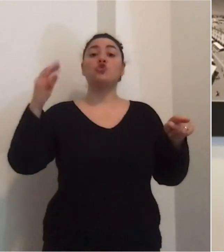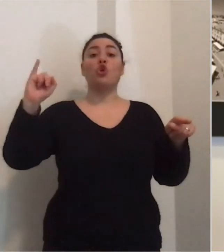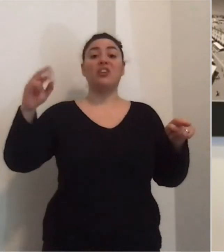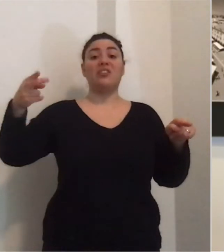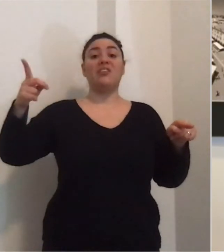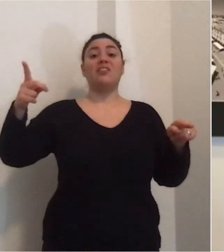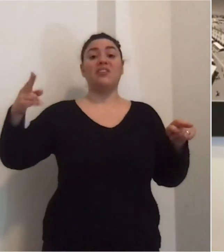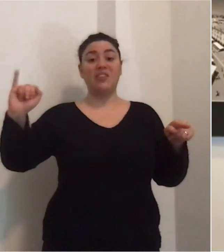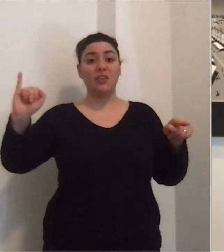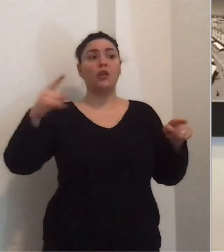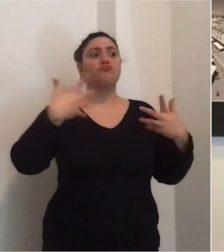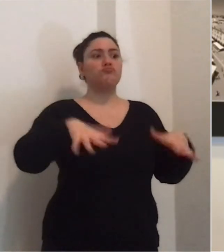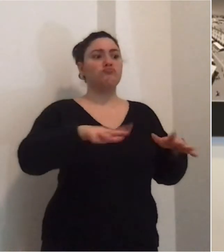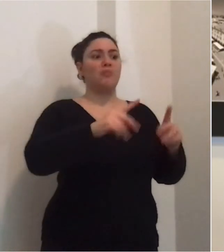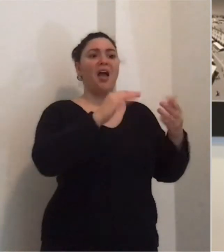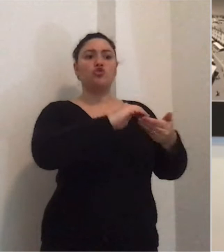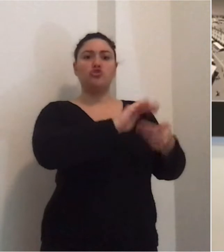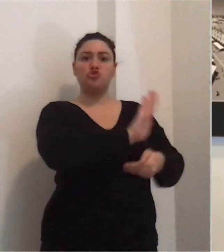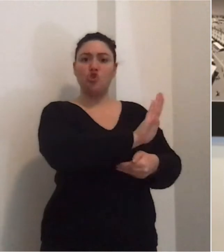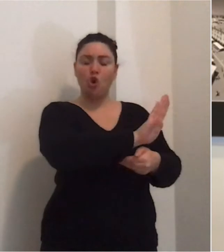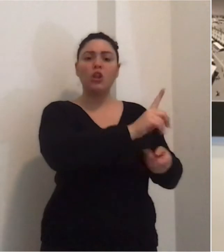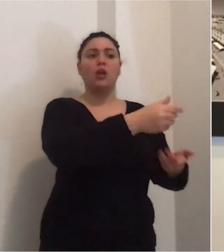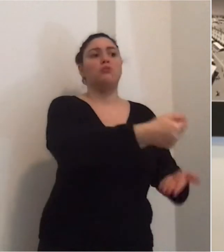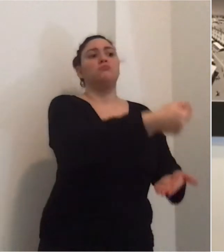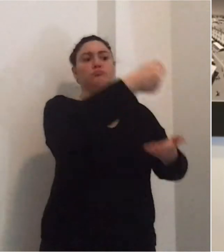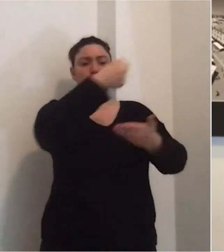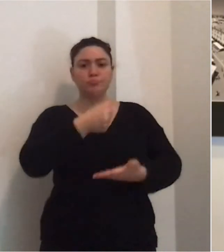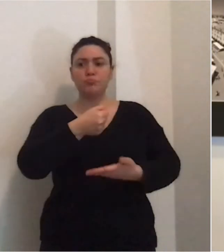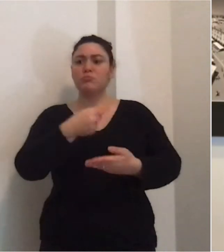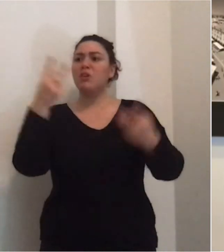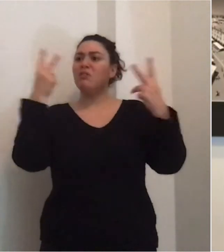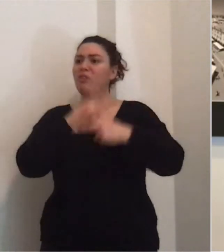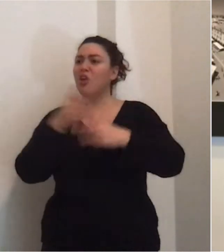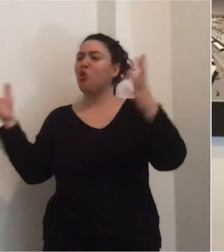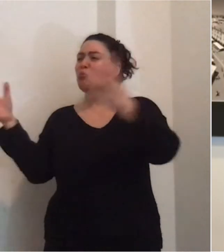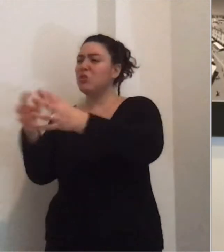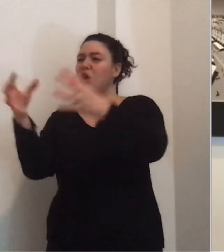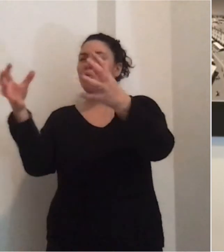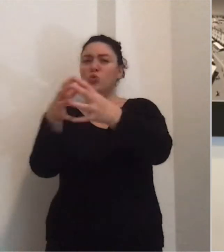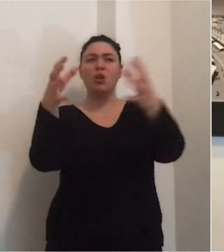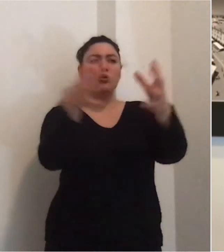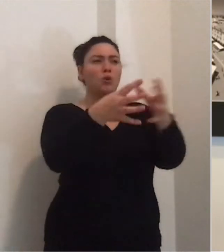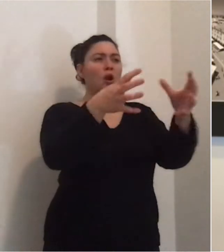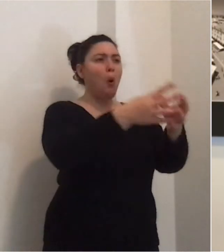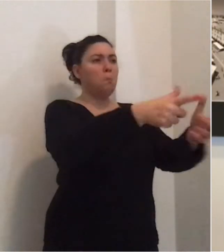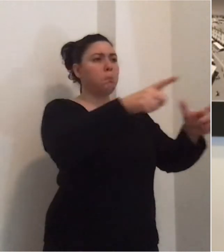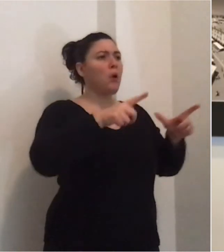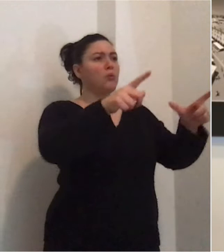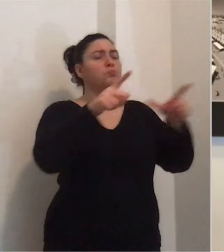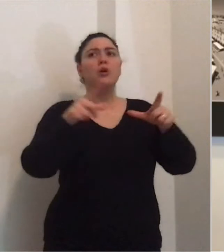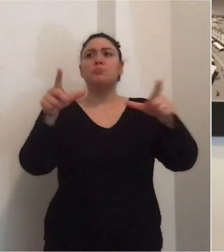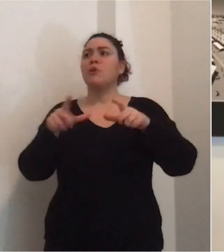anche lì una ulteriore cospicua donazione, stanno arrivando donazioni da tante comunità, ve ne daremo di volta in volta